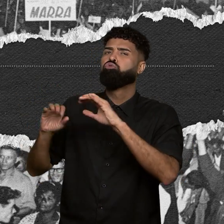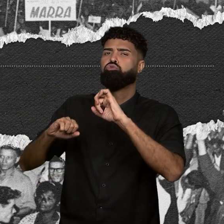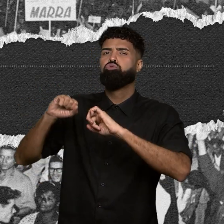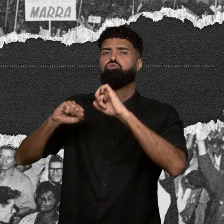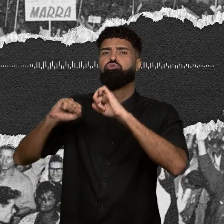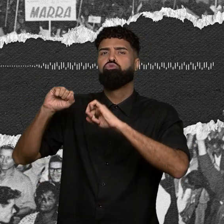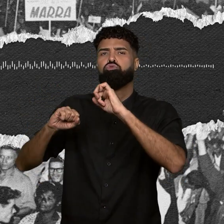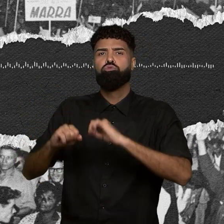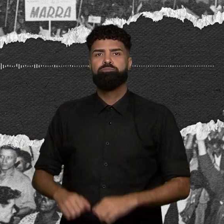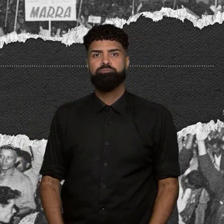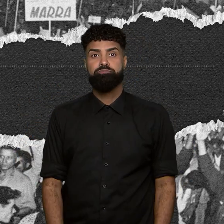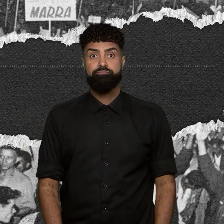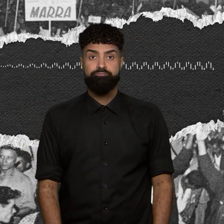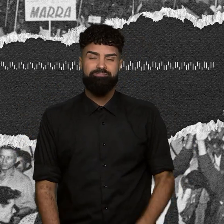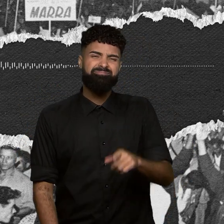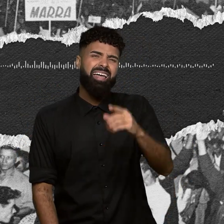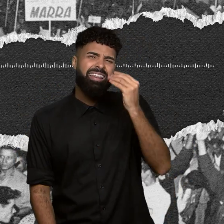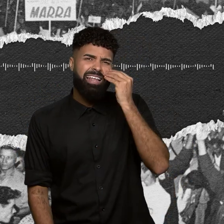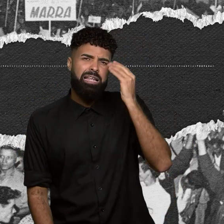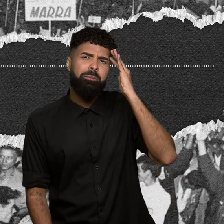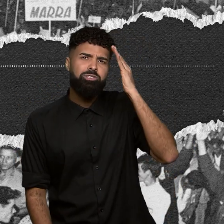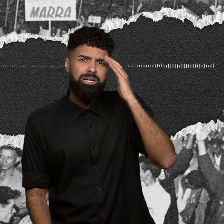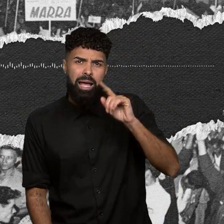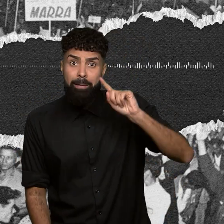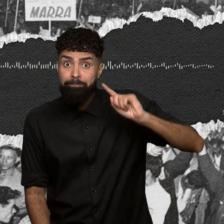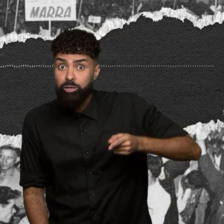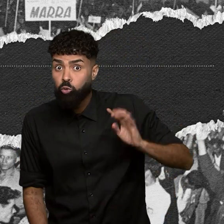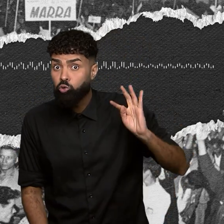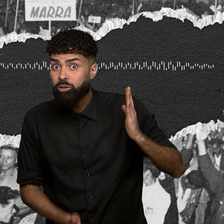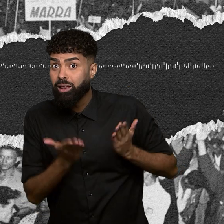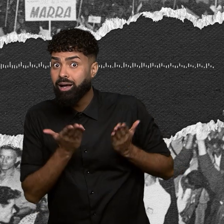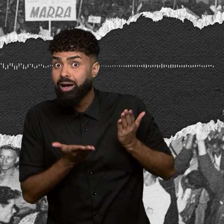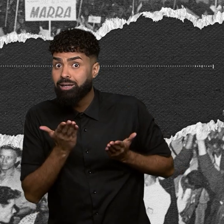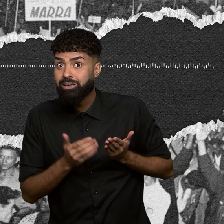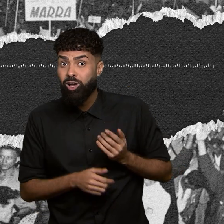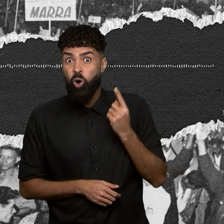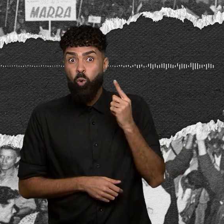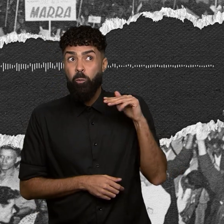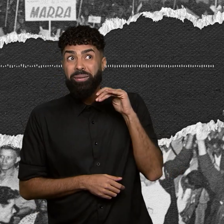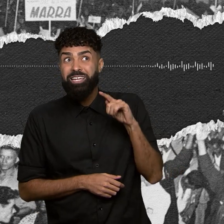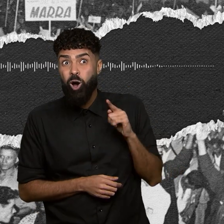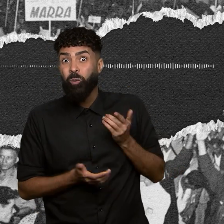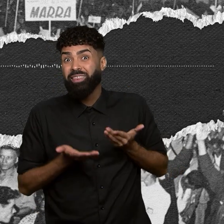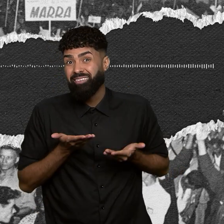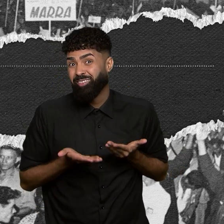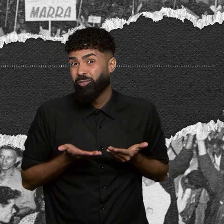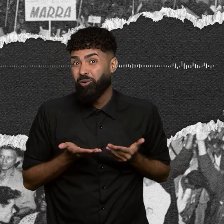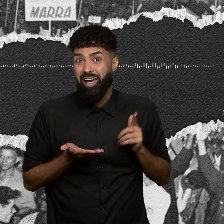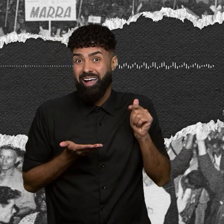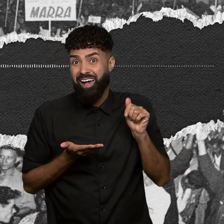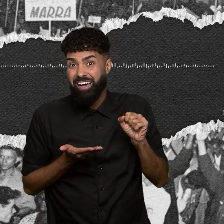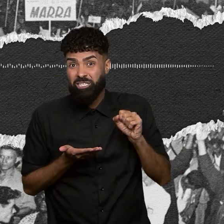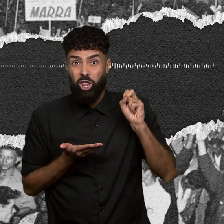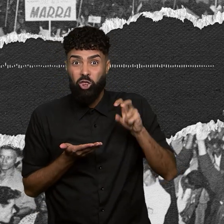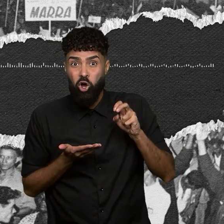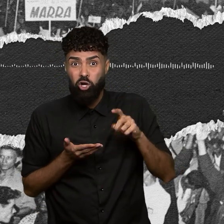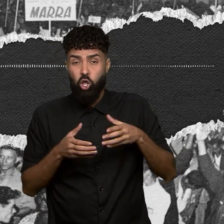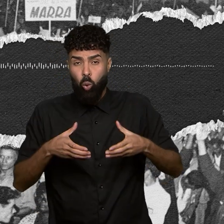Tenta imaginar. Mil toneladas, tipo um milhão de quilos de gases tóxicos sendo cuspidos pelas chaminés todos